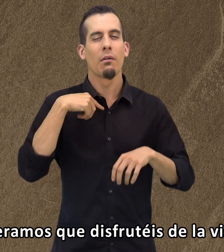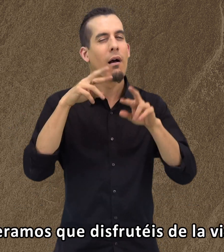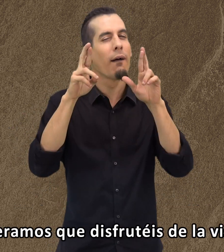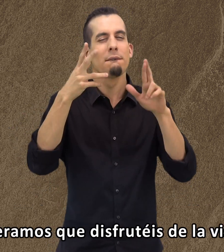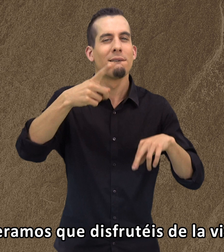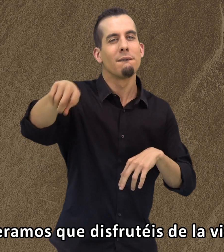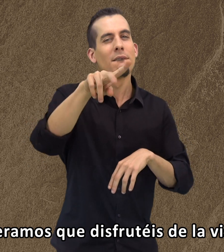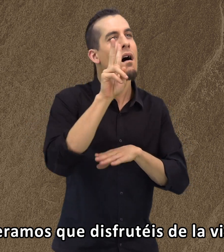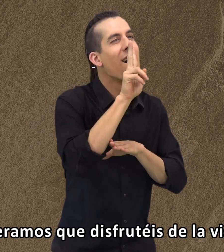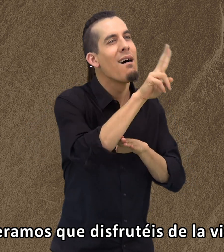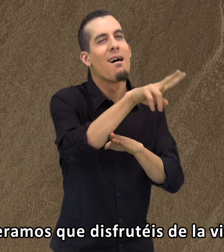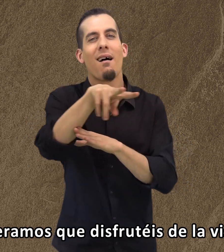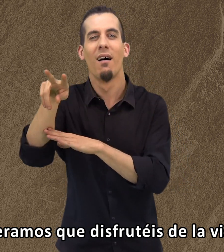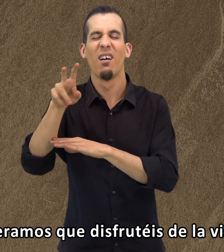Esperamos que disfrutéis de la visita.